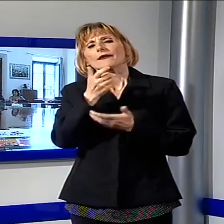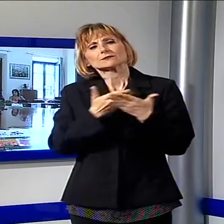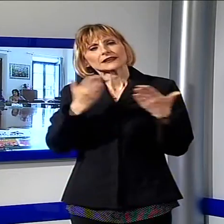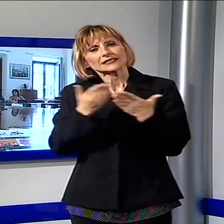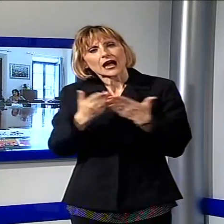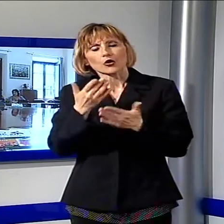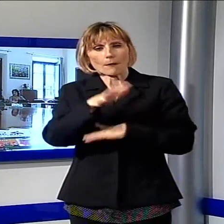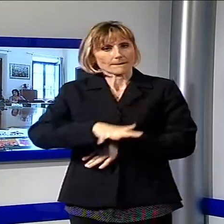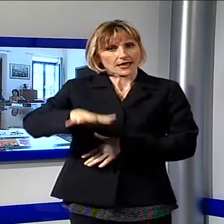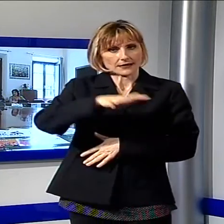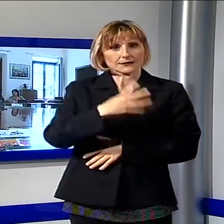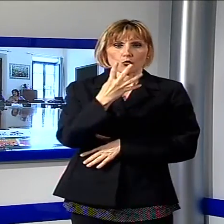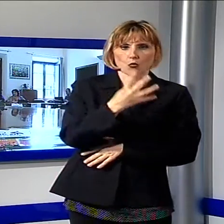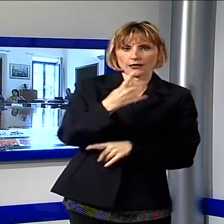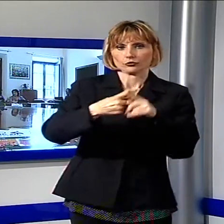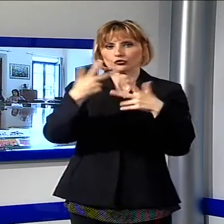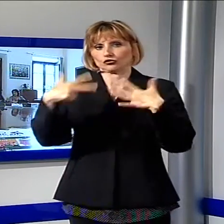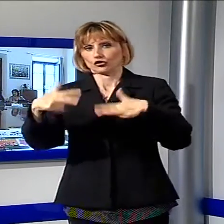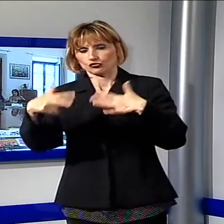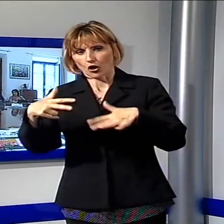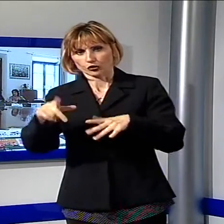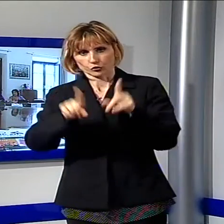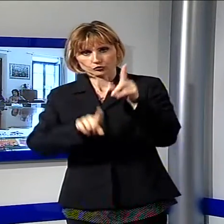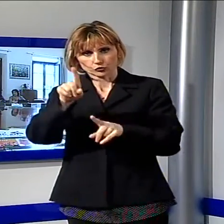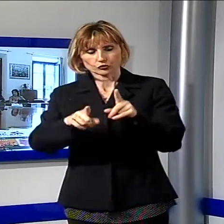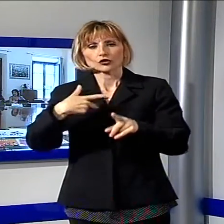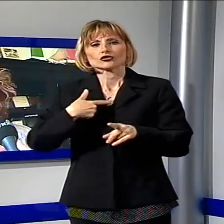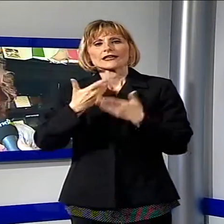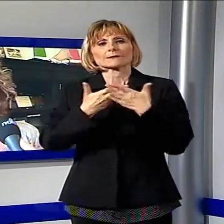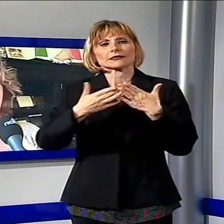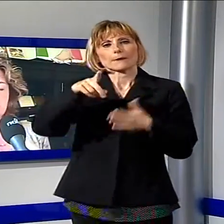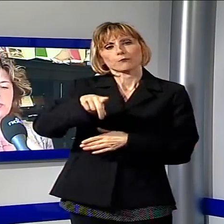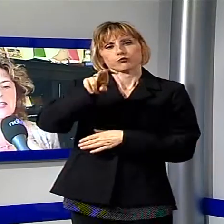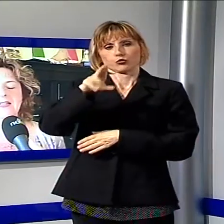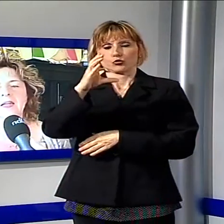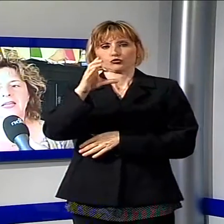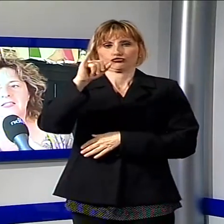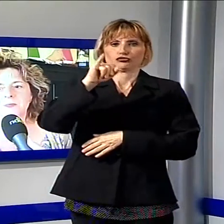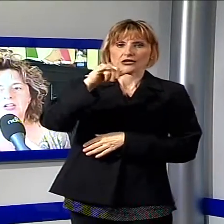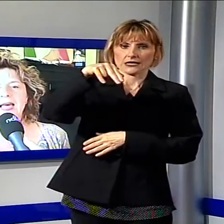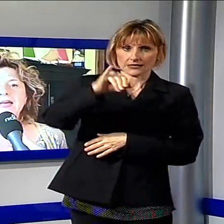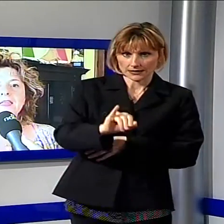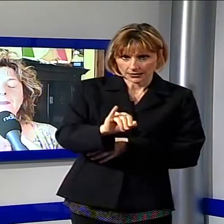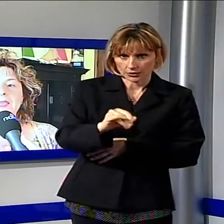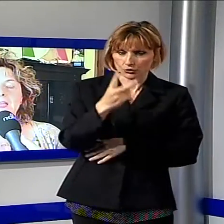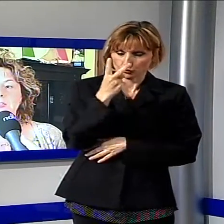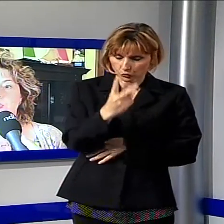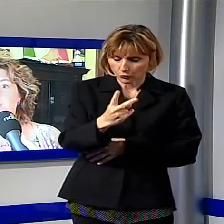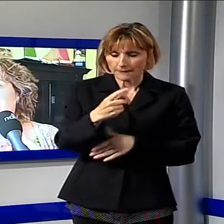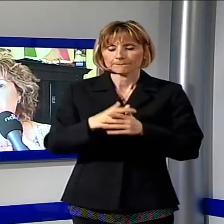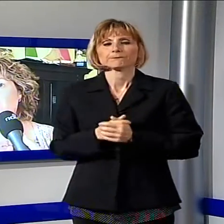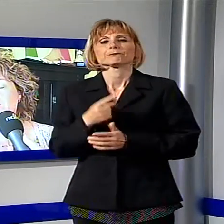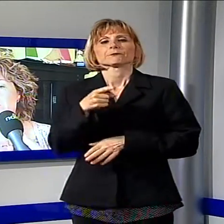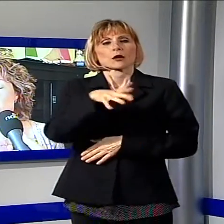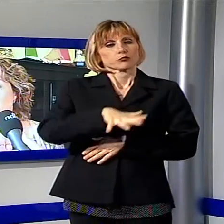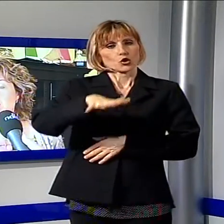18 giugno andranno in scena due classici pucciniani. Quest'anno abbiamo pensato di portare nella piazza di Porcari due